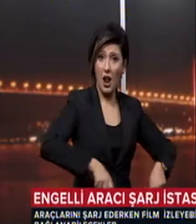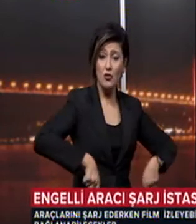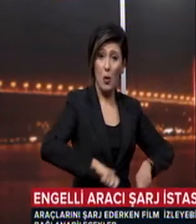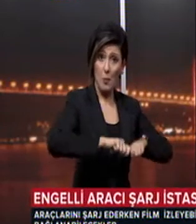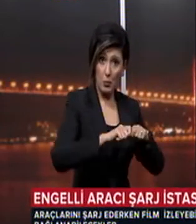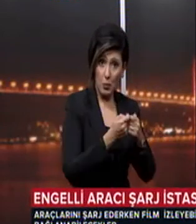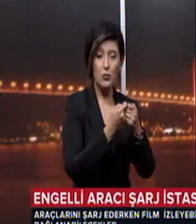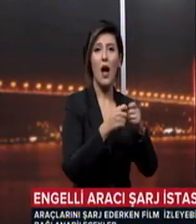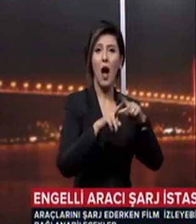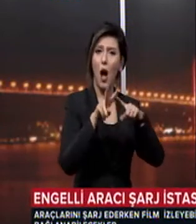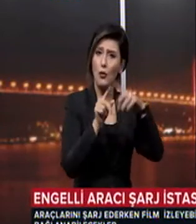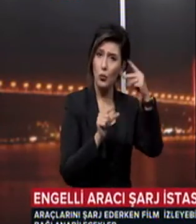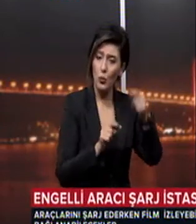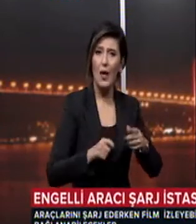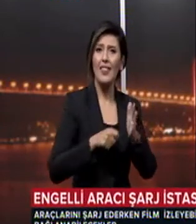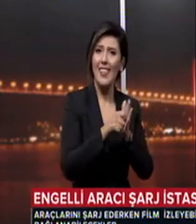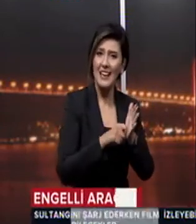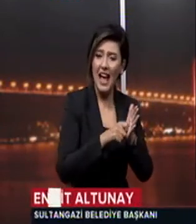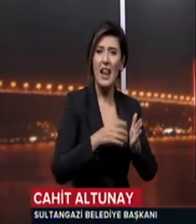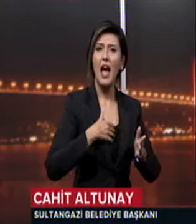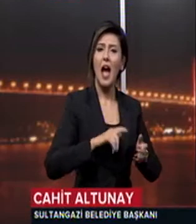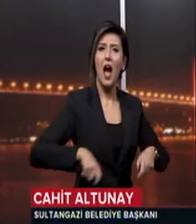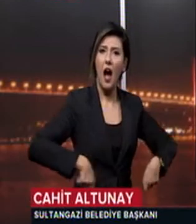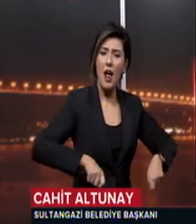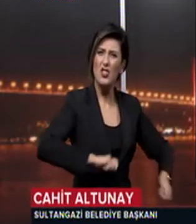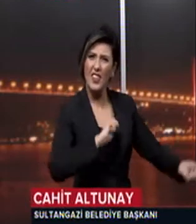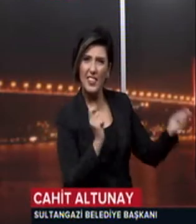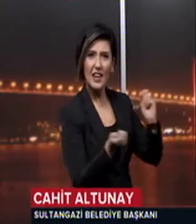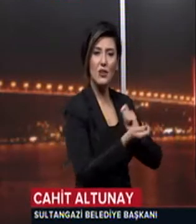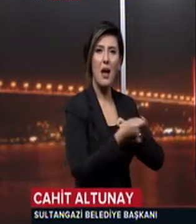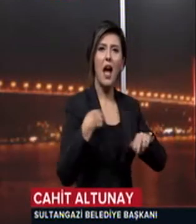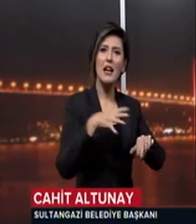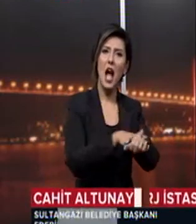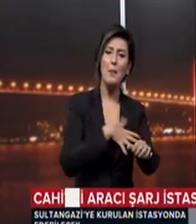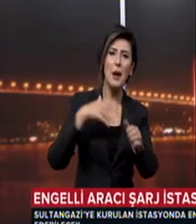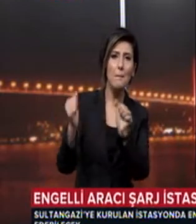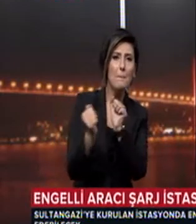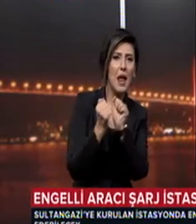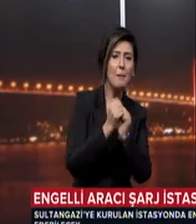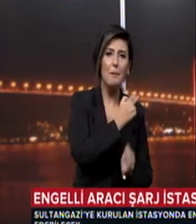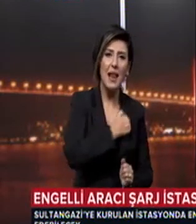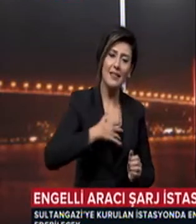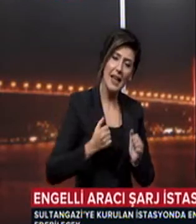tekerleklerini, gerekse en sonunda Aracını da değiştirme noktasında kaymakamlığımızla beraber belediye olarak bu ihtiyacı karşılıyoruz